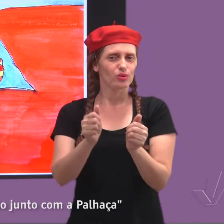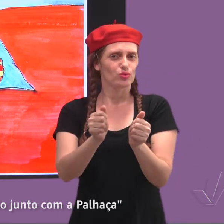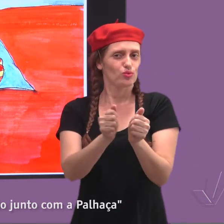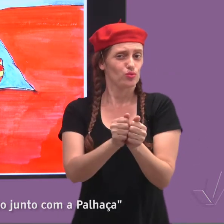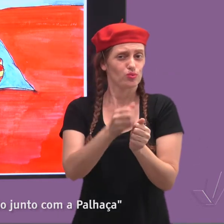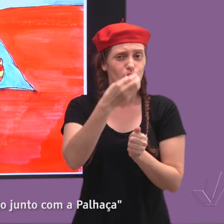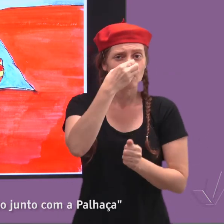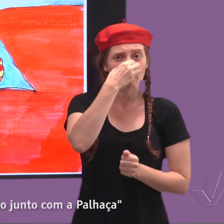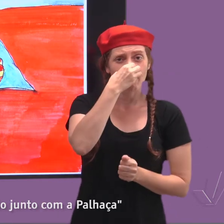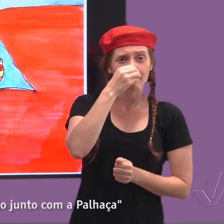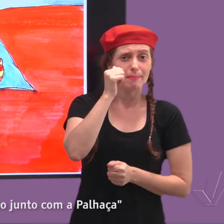com a palhaça.